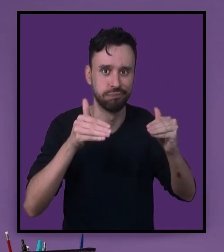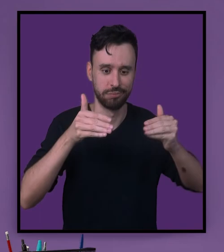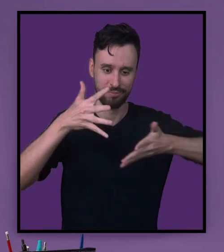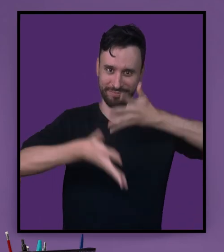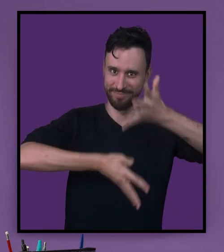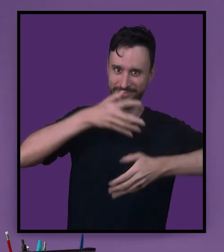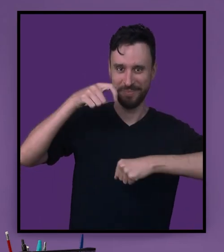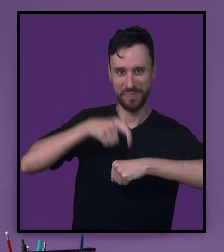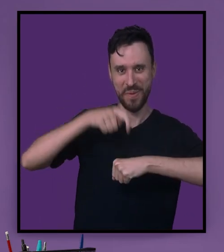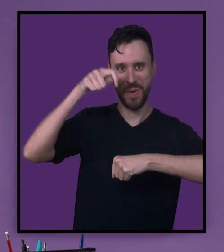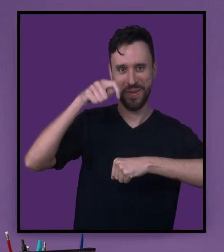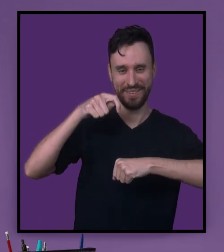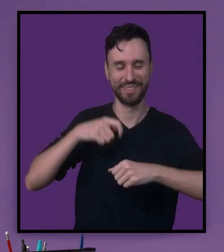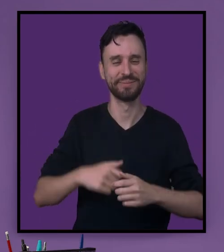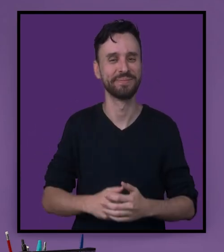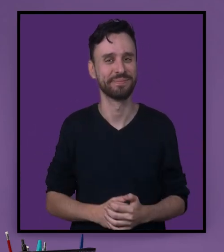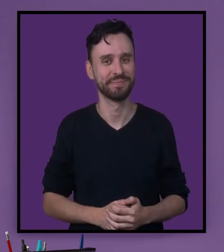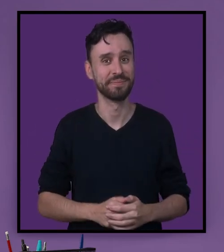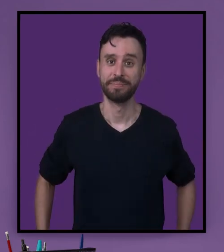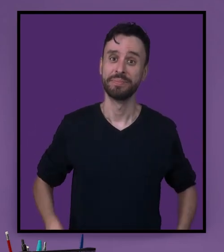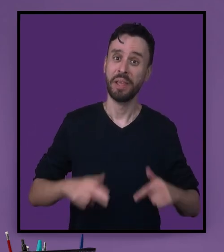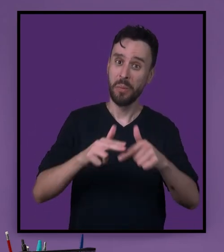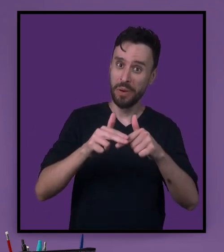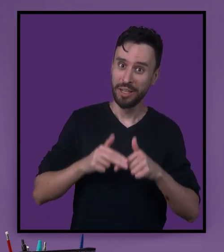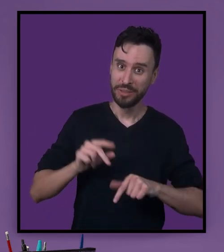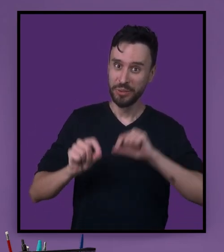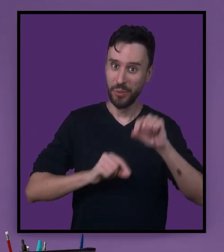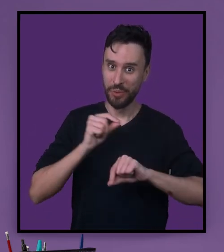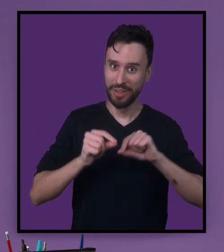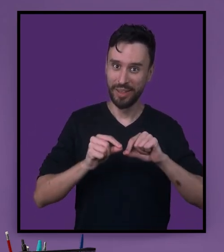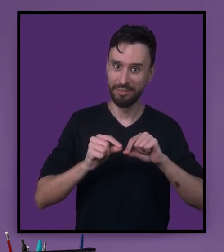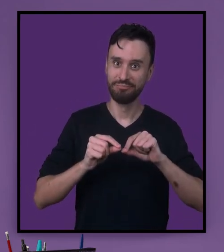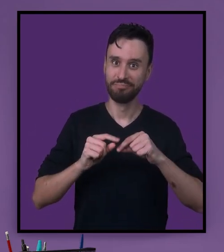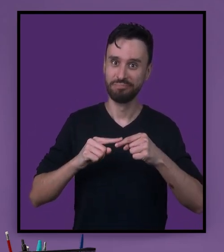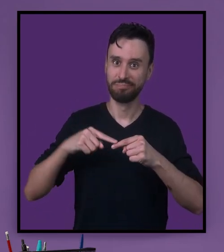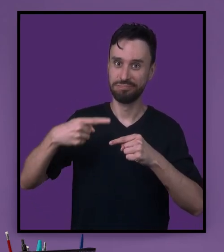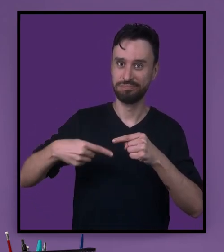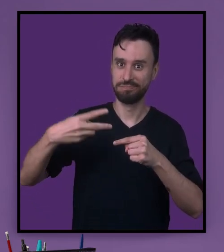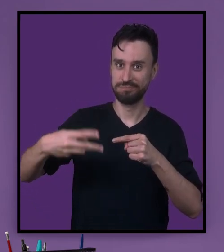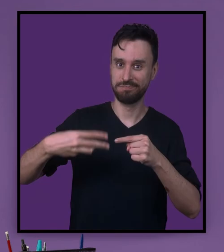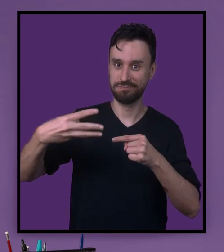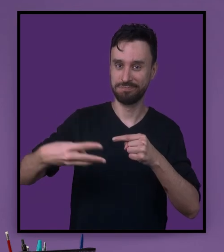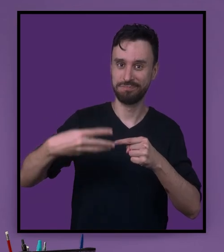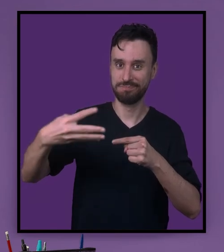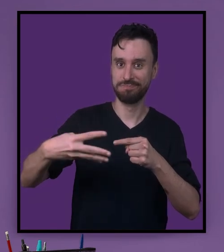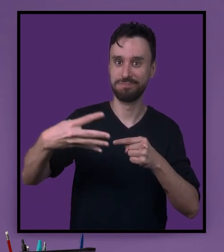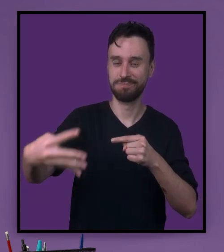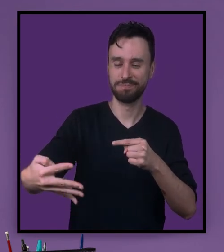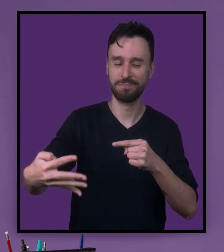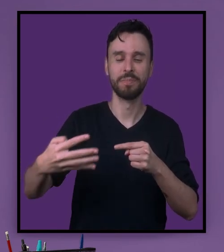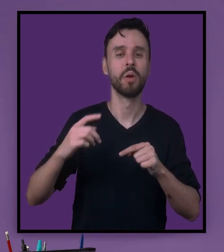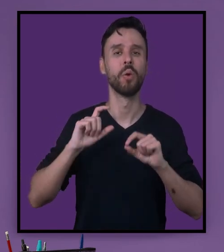evidente a ênfase ao sinalizar. Por isso, nos próximos vídeos,